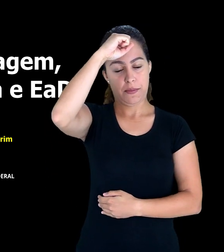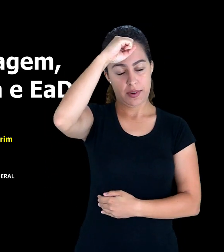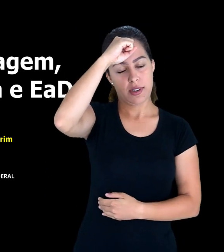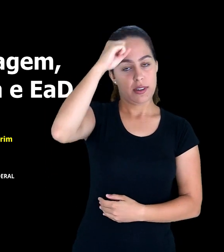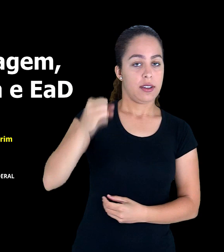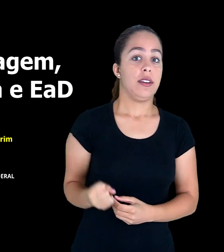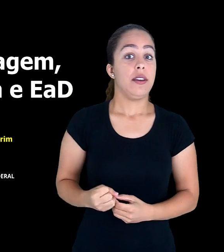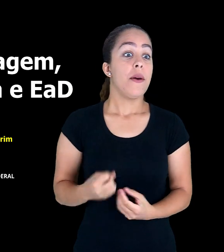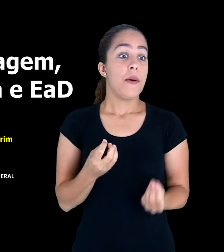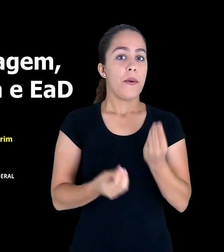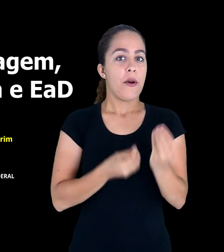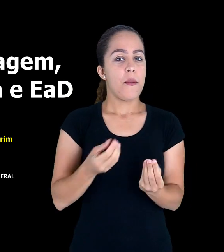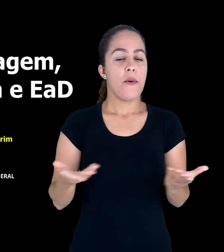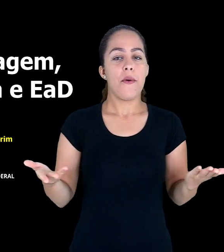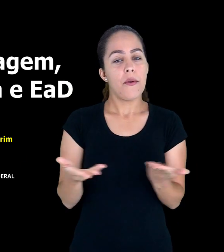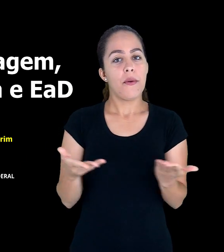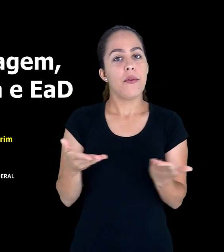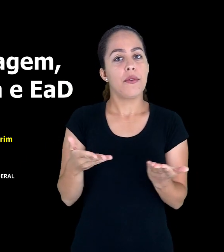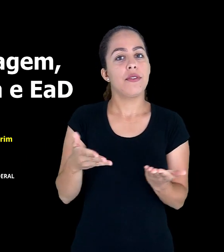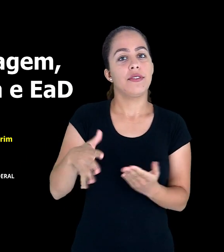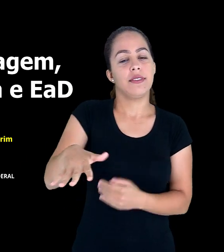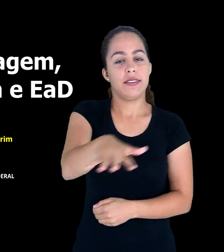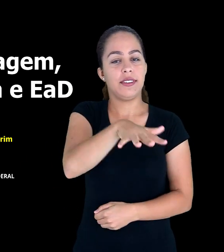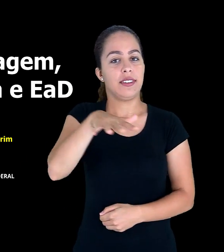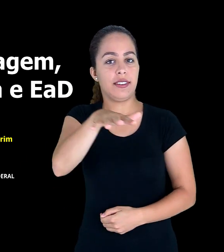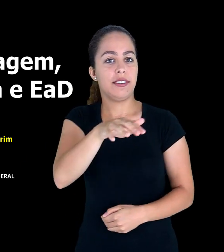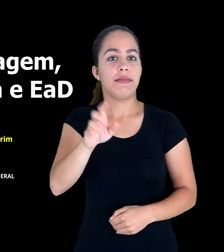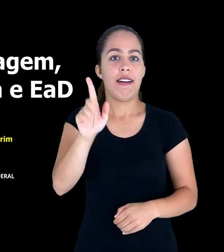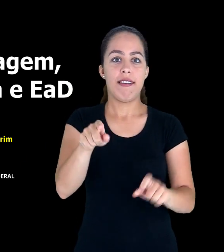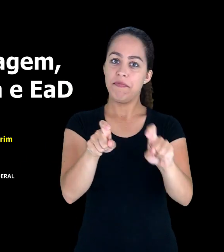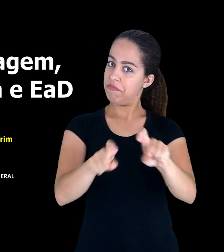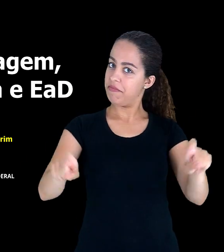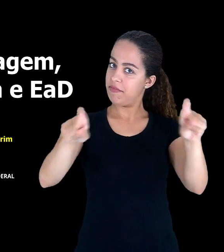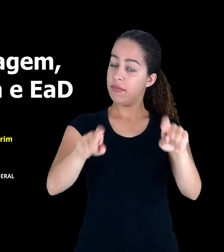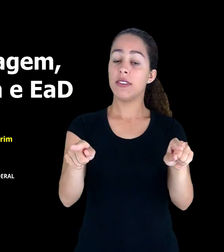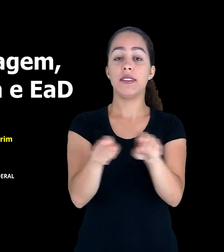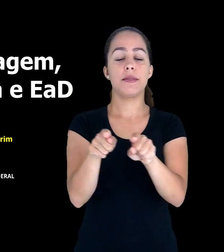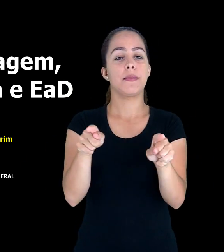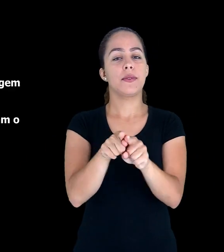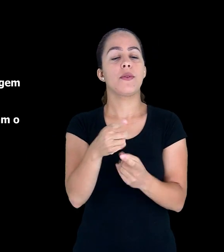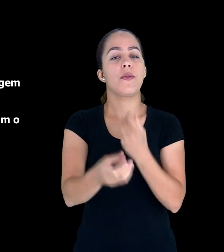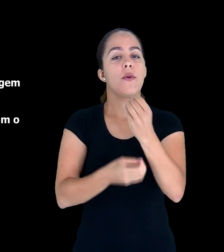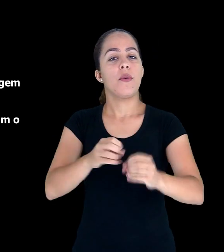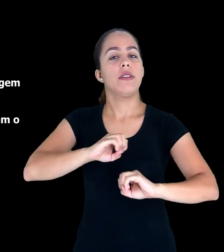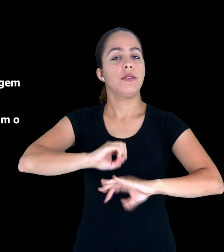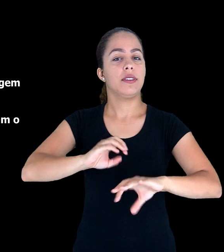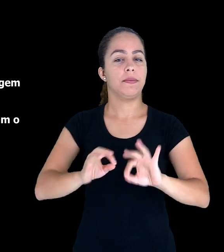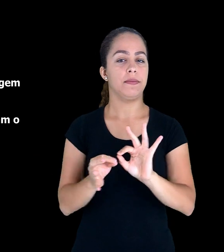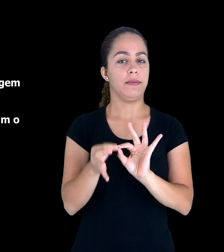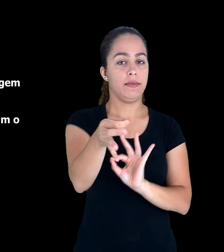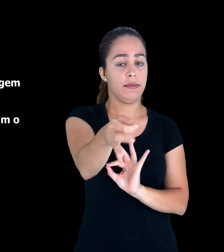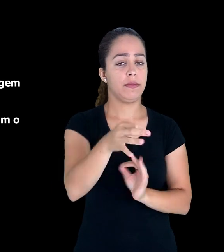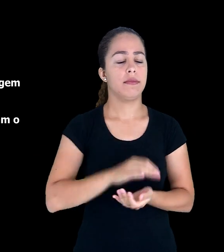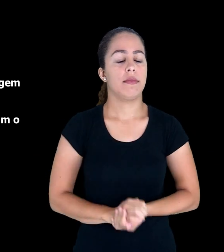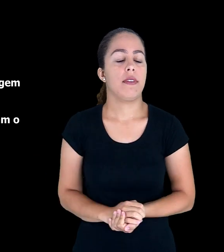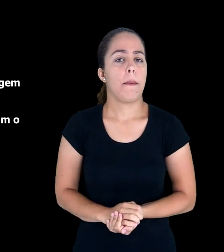nossa realidade de hoje da era digital e da modalidade à distância. Então, antes de entrarmos